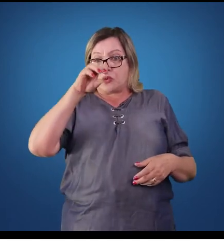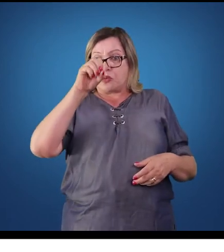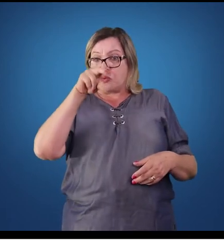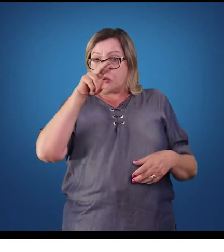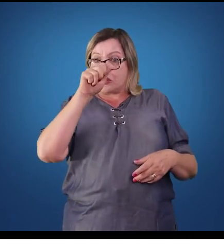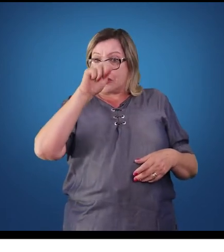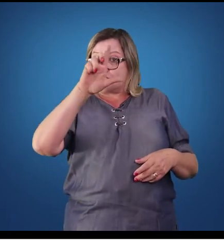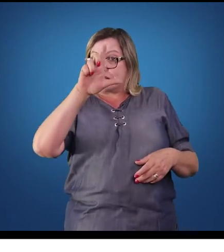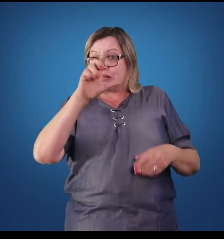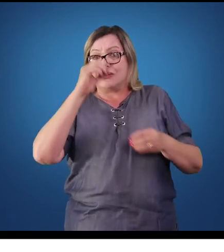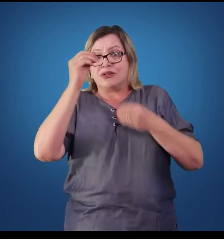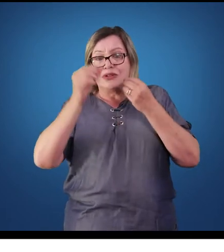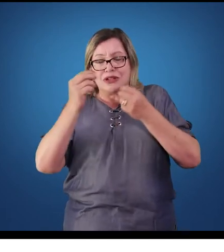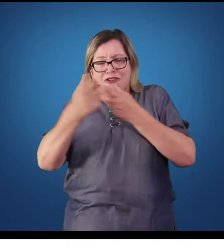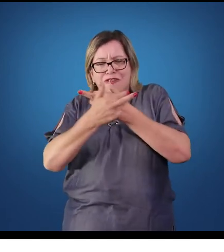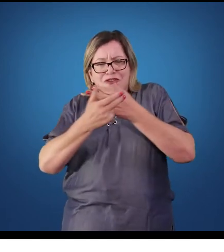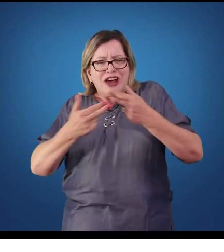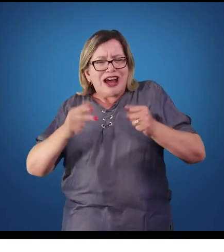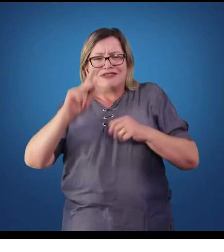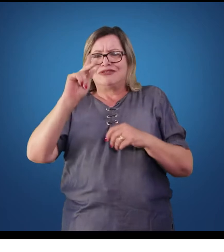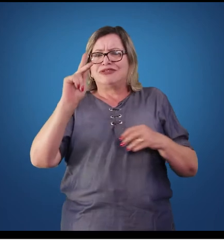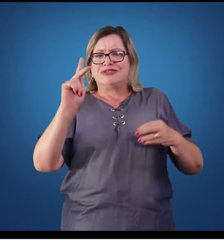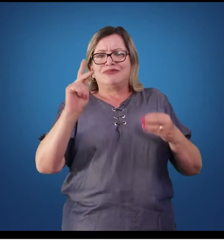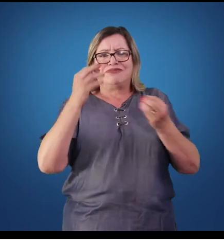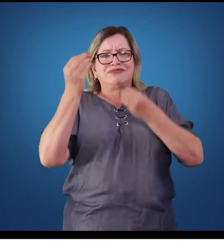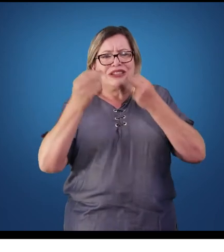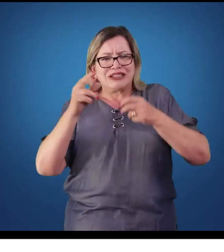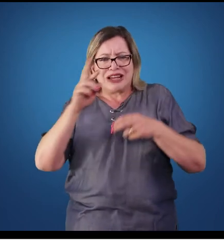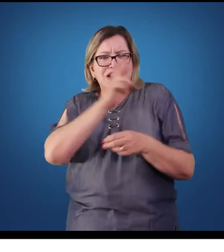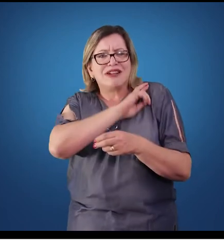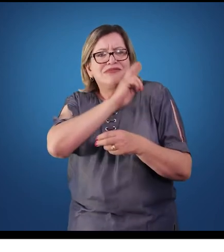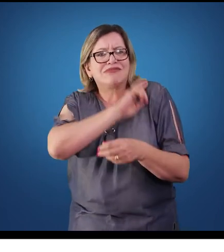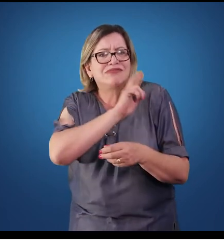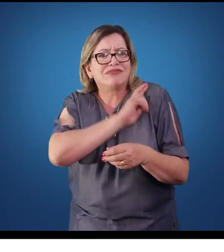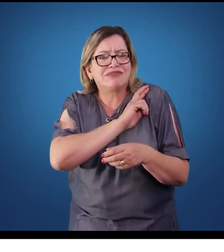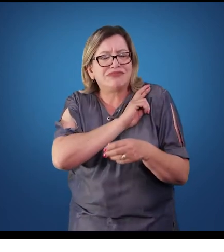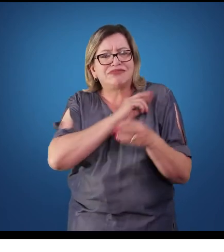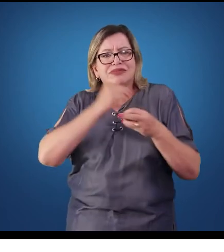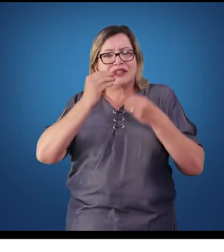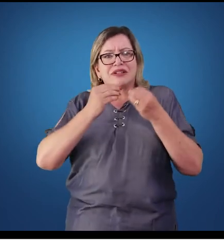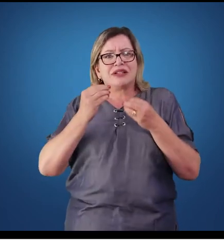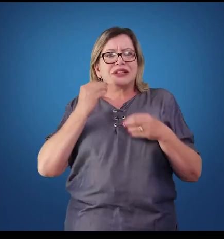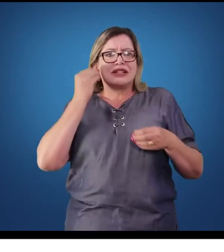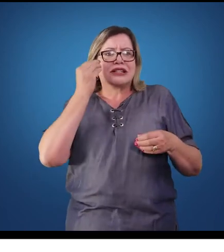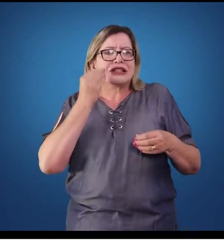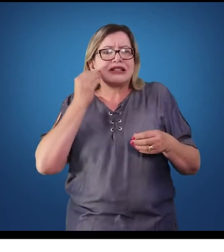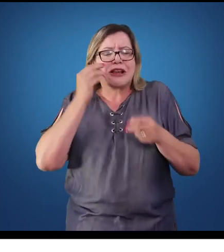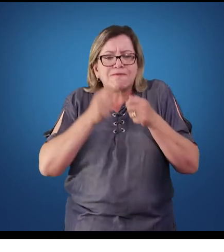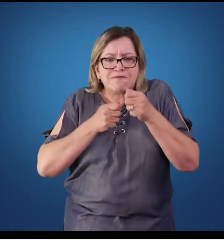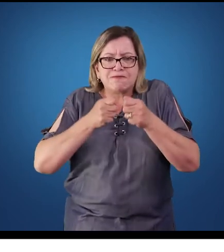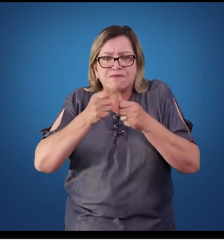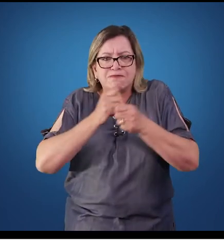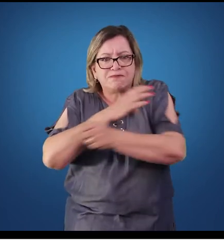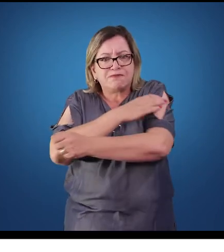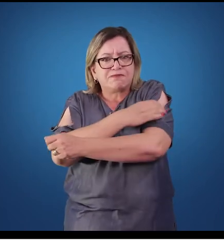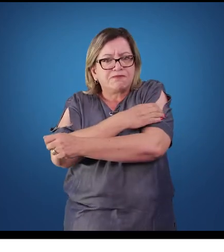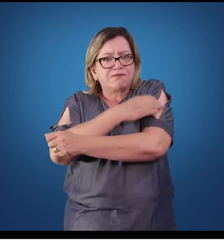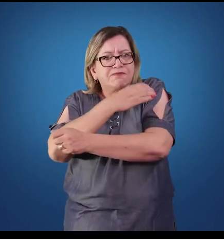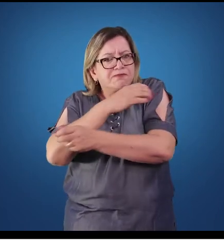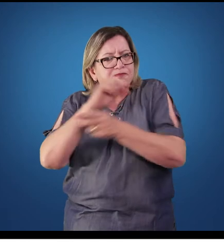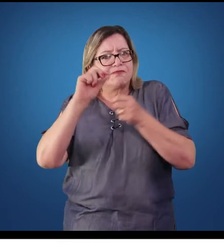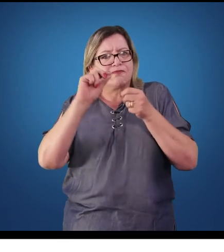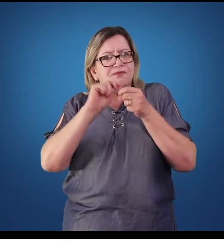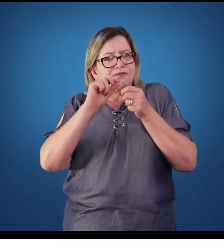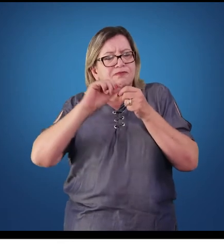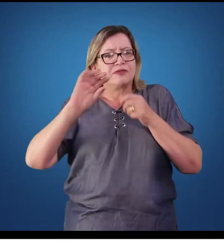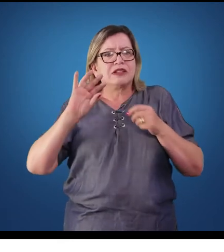hormônios como a renina e a angiotensina, que são responsáveis, então, por tentarem controlar a pressão arterial, fazendo com